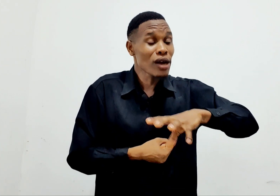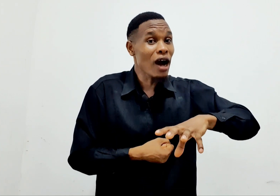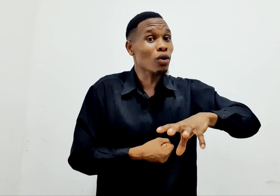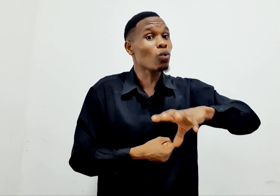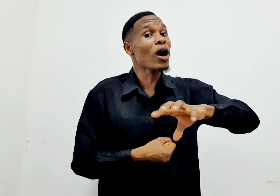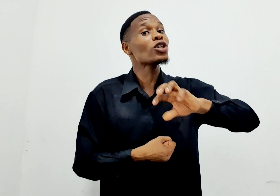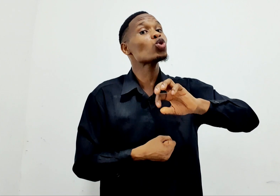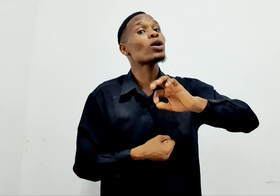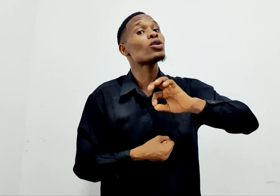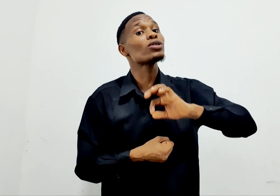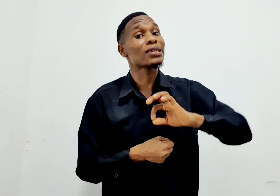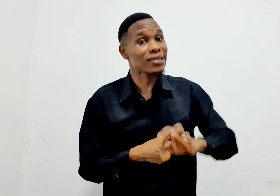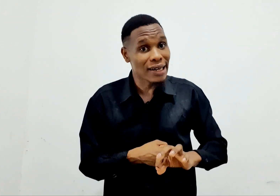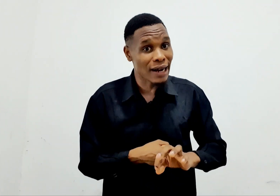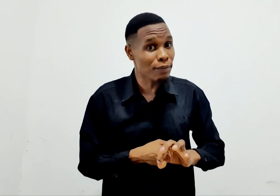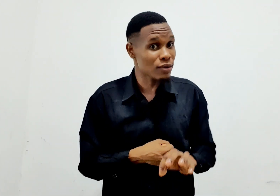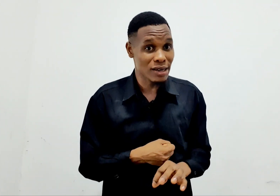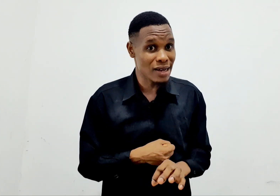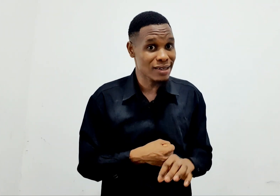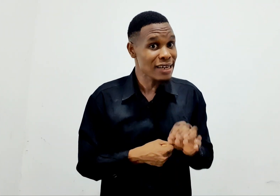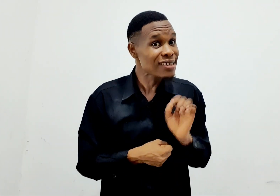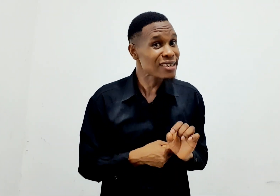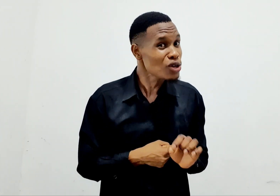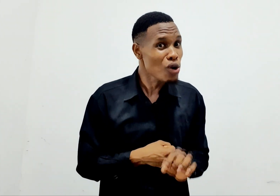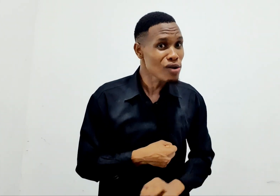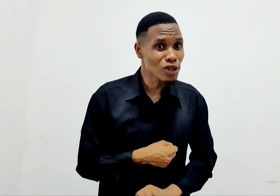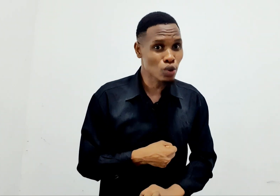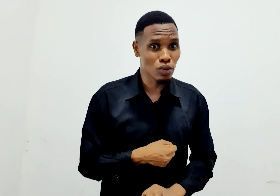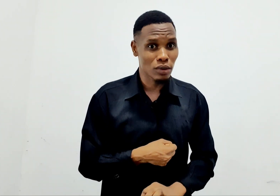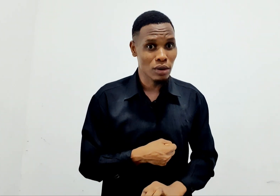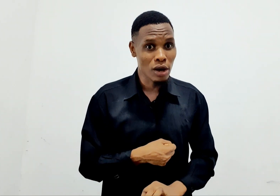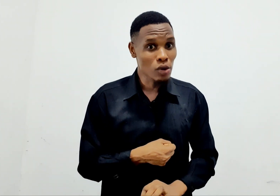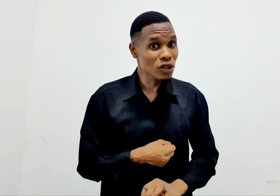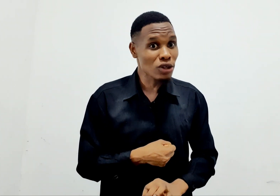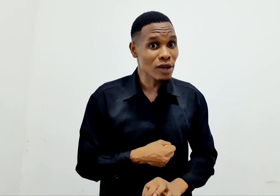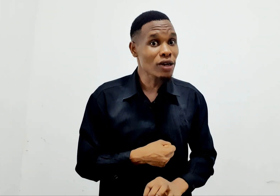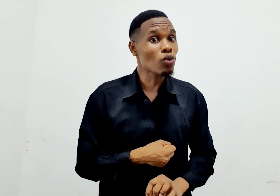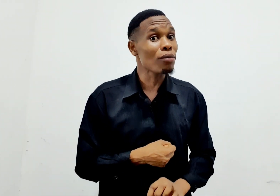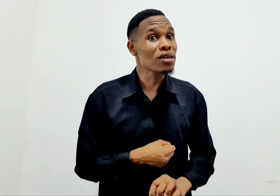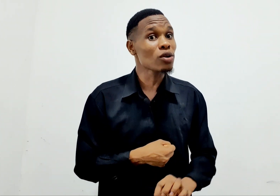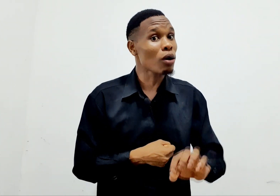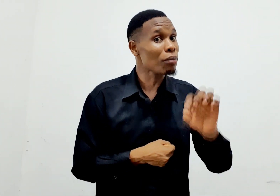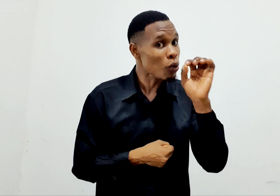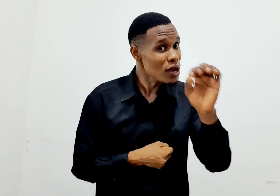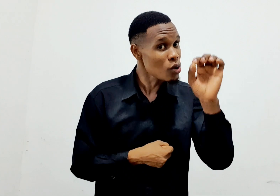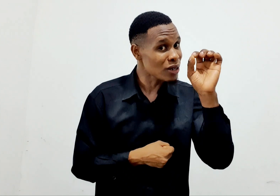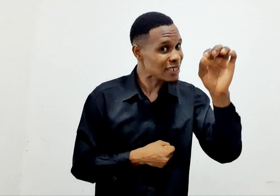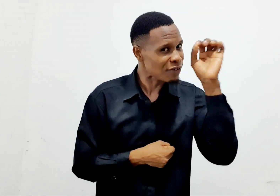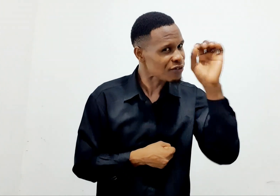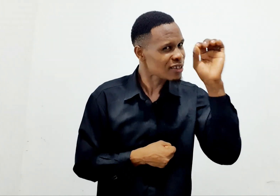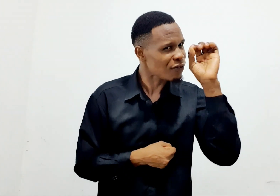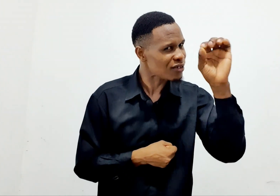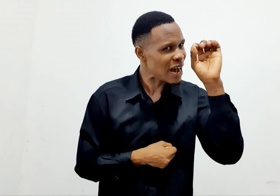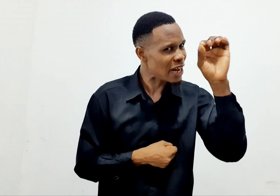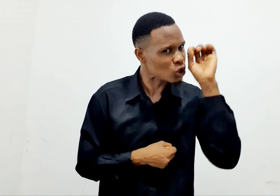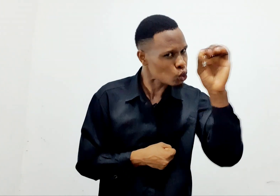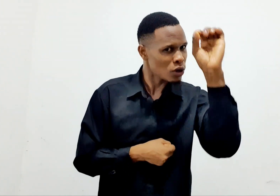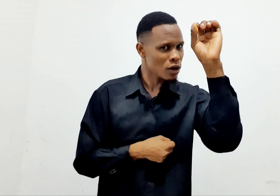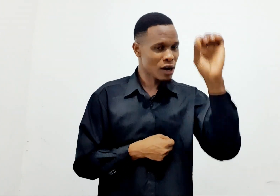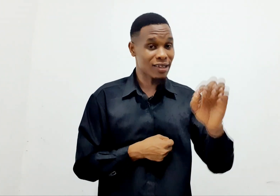yangu. Watu anote seka hapa duniani. Sio wewe tu. Unachotekiwa ni kuwamini kwa mba wewe tafuta fraha tu. Hata